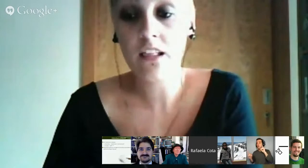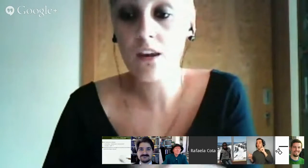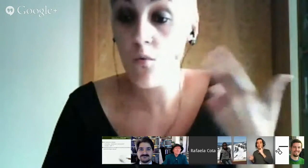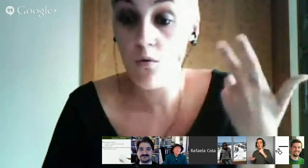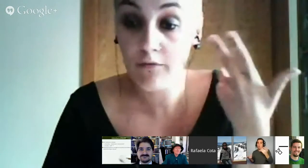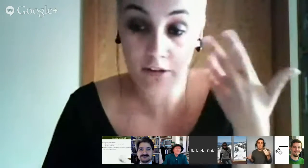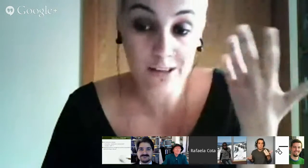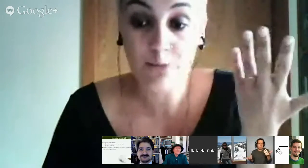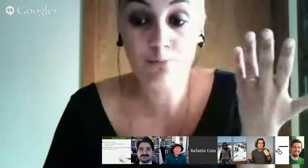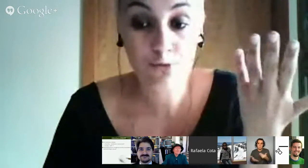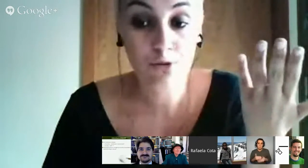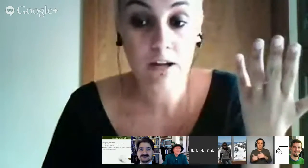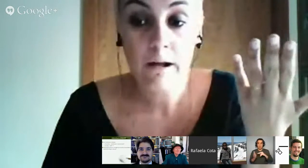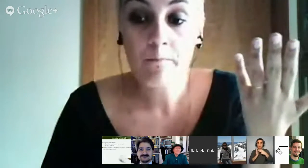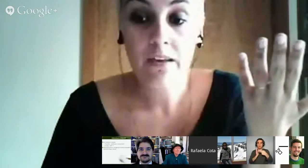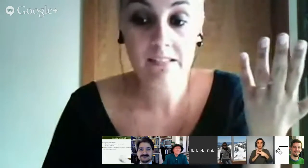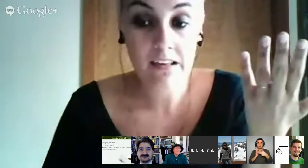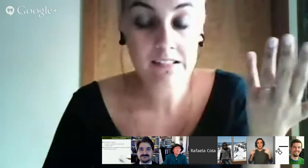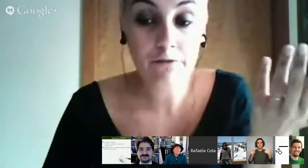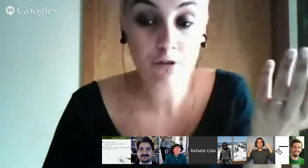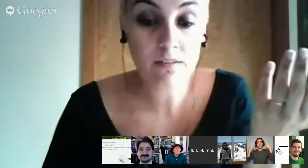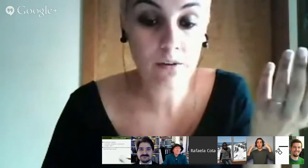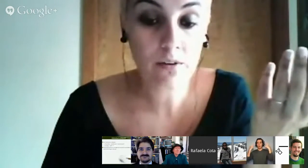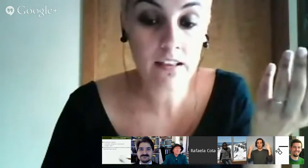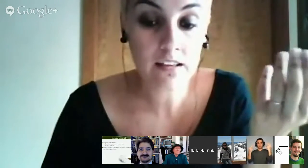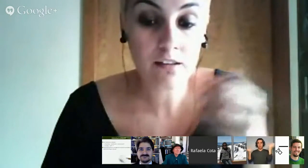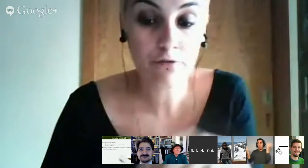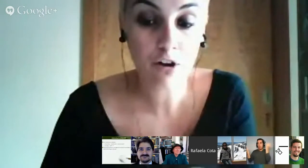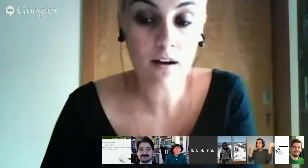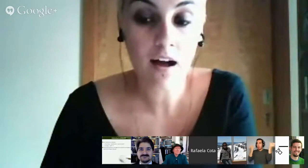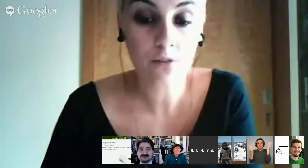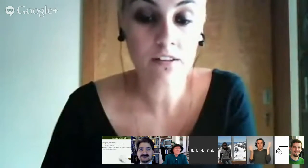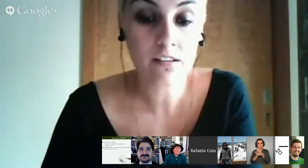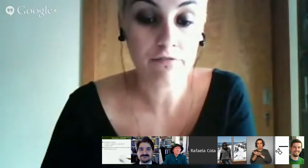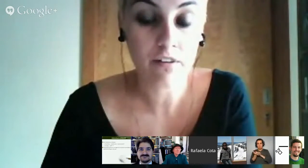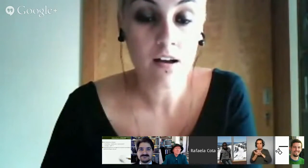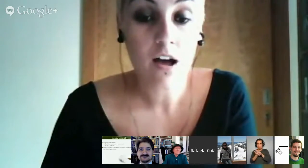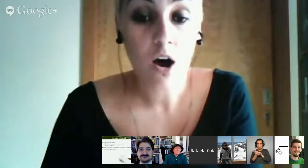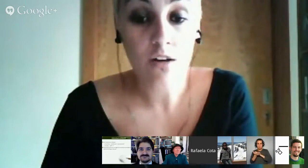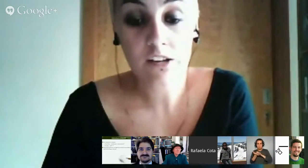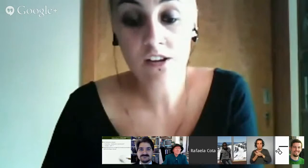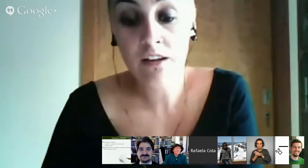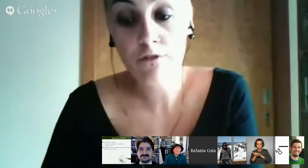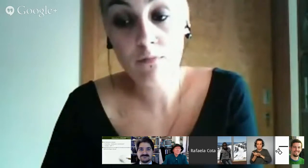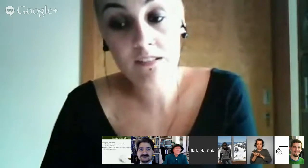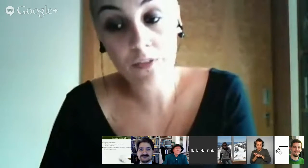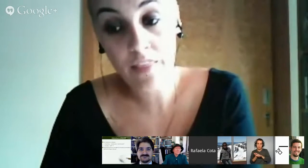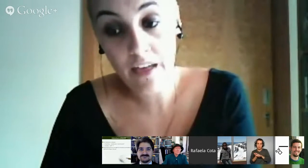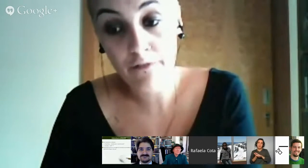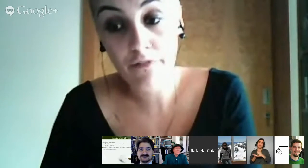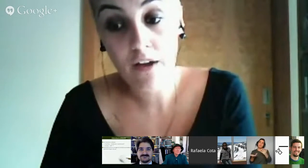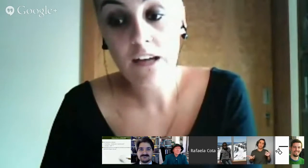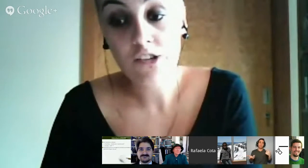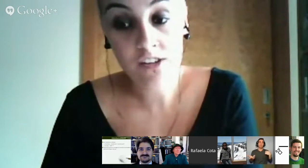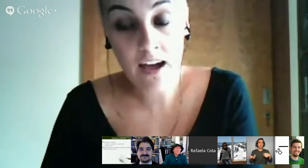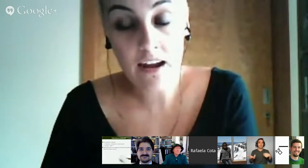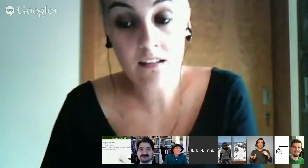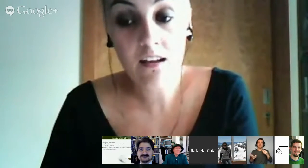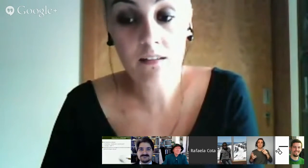vez que ela não ouve, portanto, não possui acesso à informação que herita de forma auditiva. Ou seja, a informação deve chegar-lhe